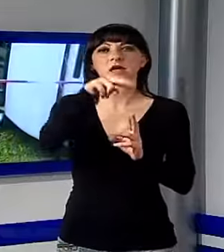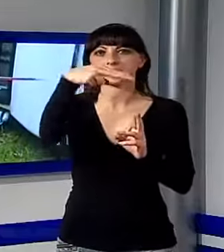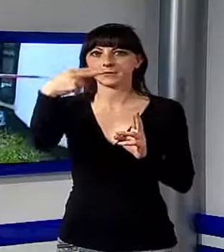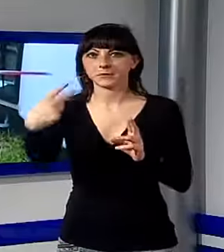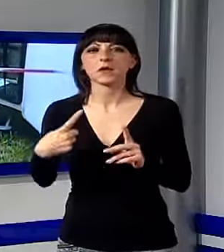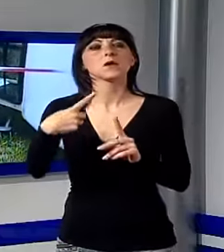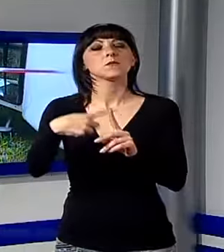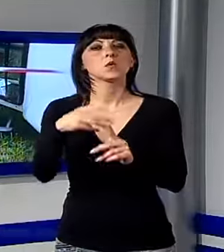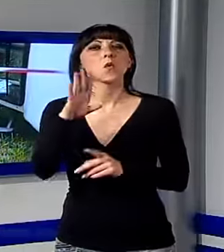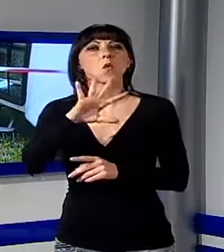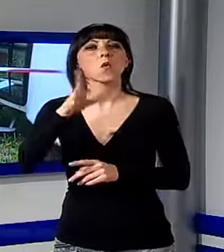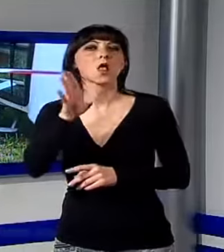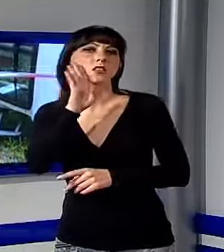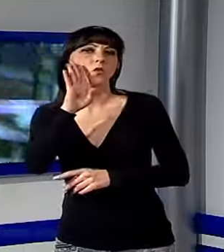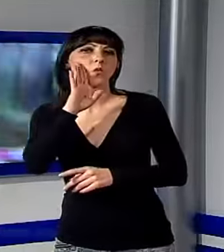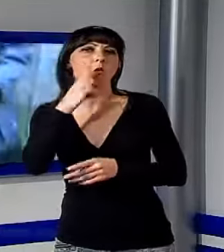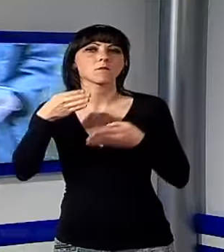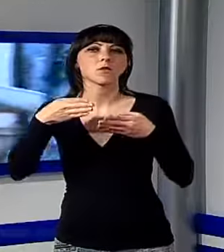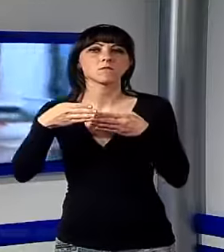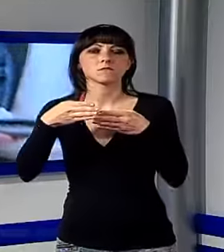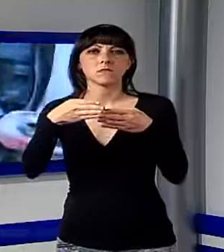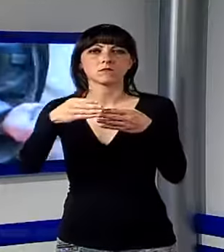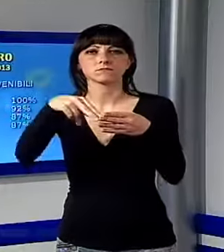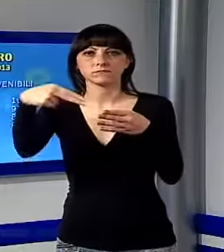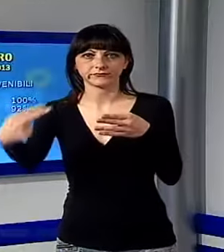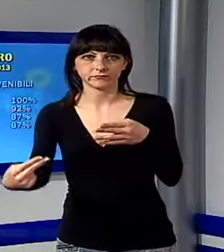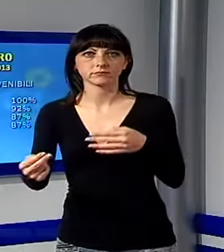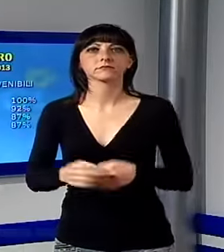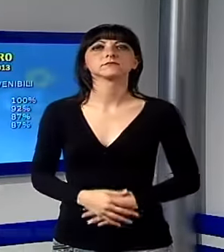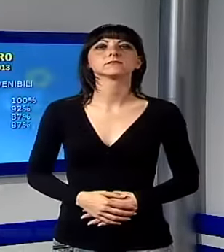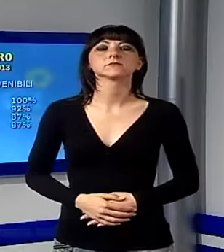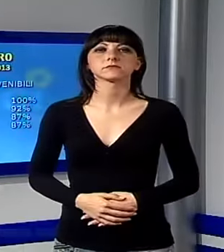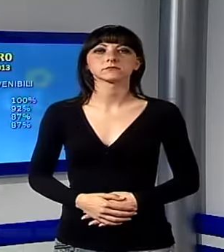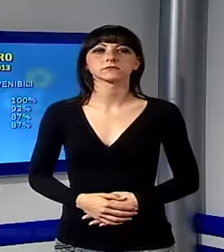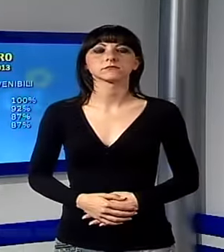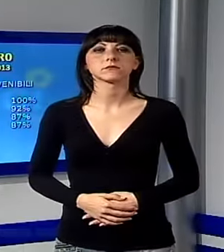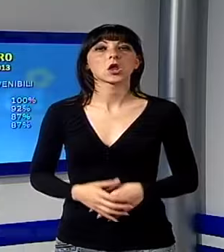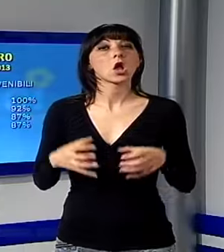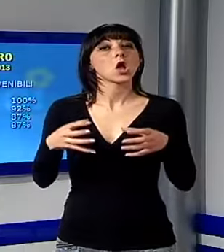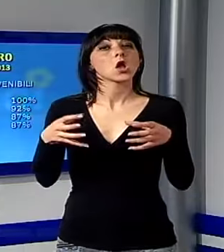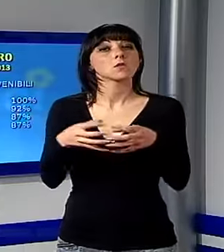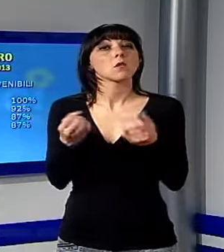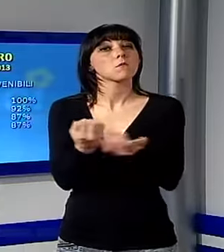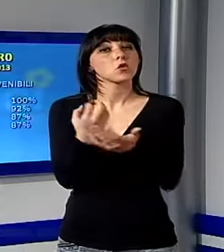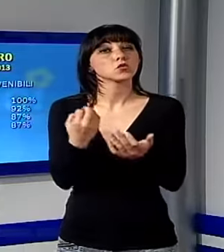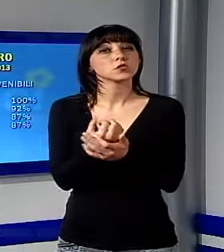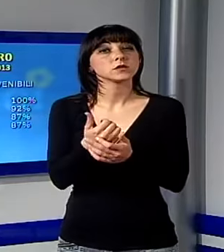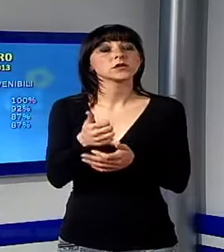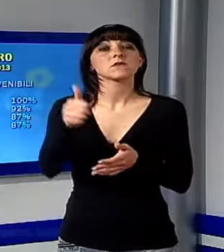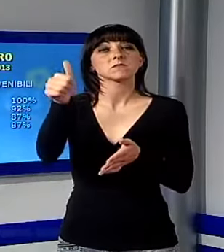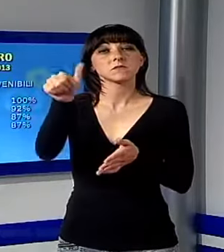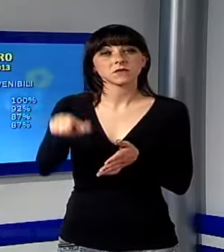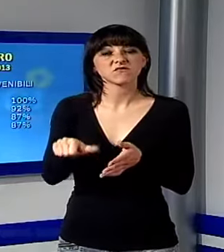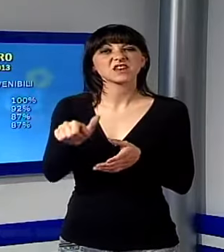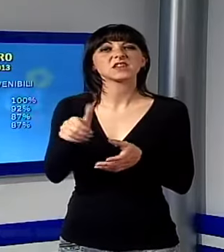'equipaggio di un peschereccio caduto da un ponteggio. I comparti produttivi in cui si verificano il maggior numero di infortuni che